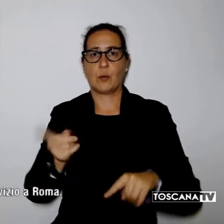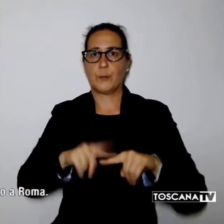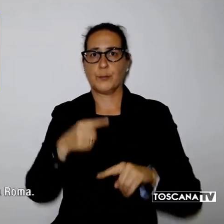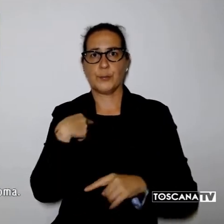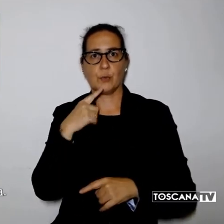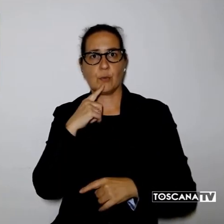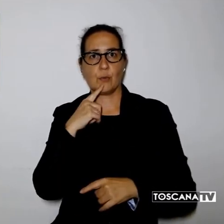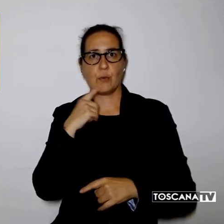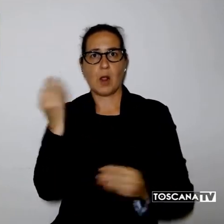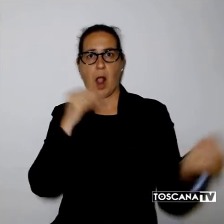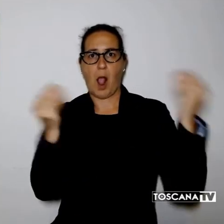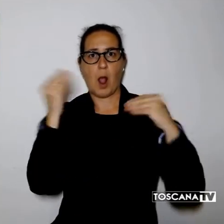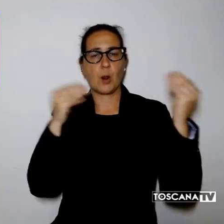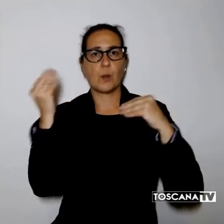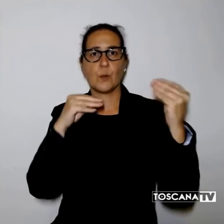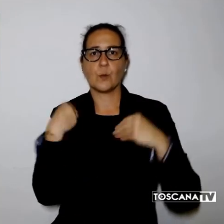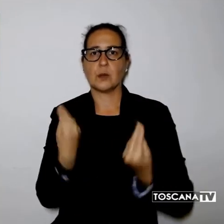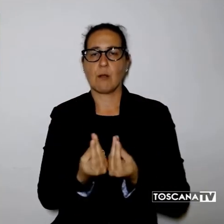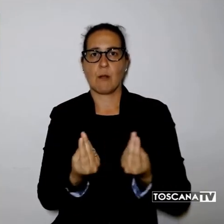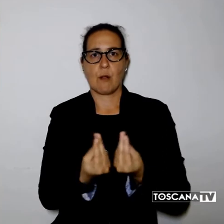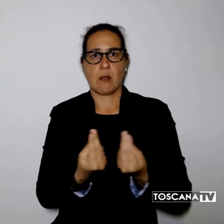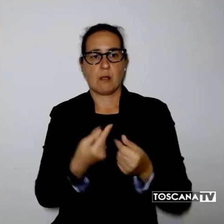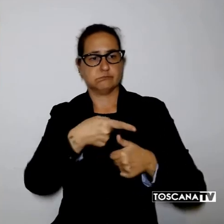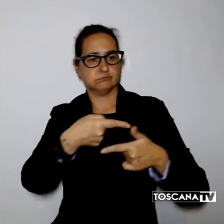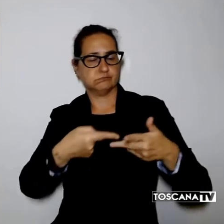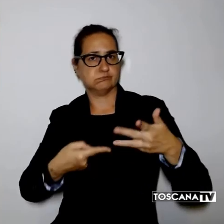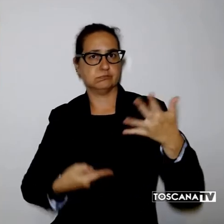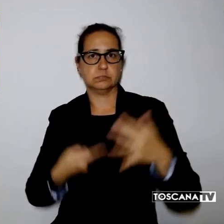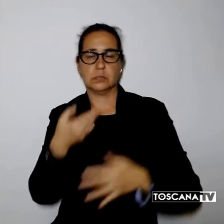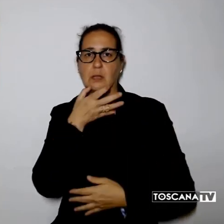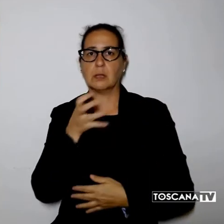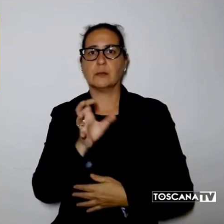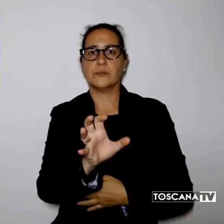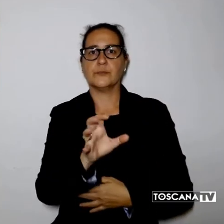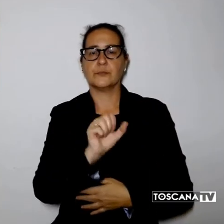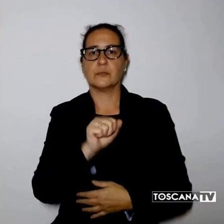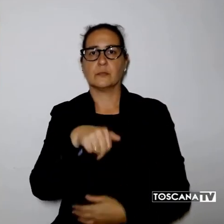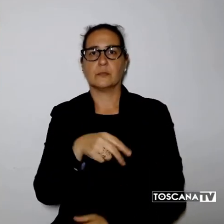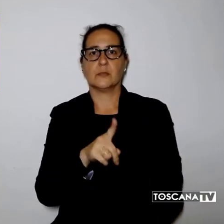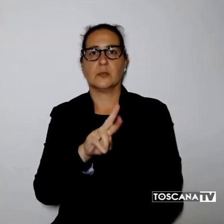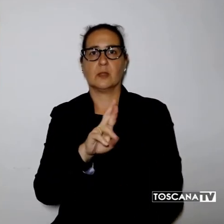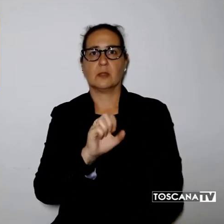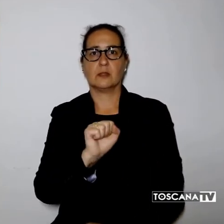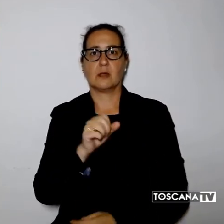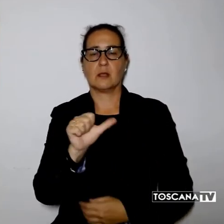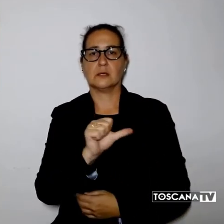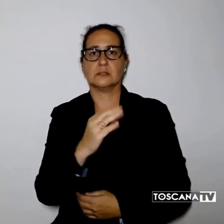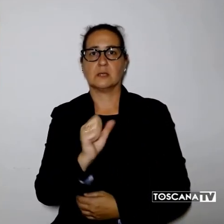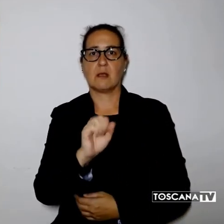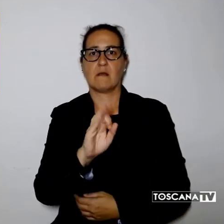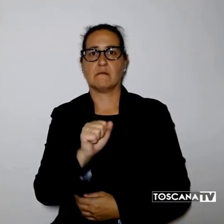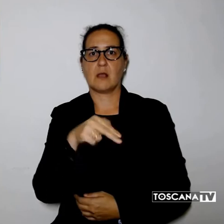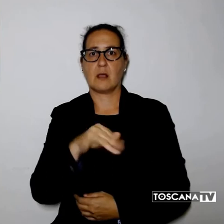Sono le ipotesi di reato contestate ad Andrea Scapati, 52 anni di